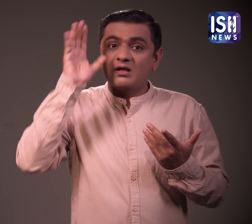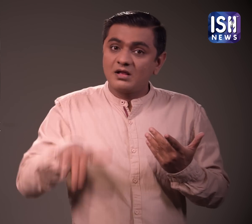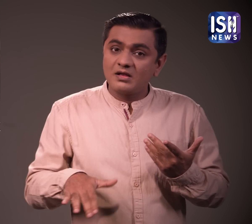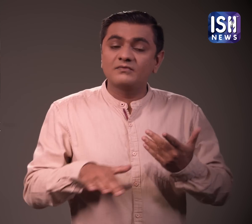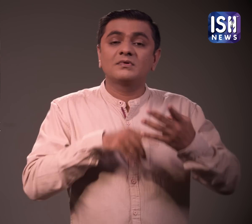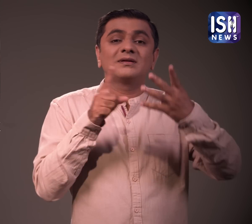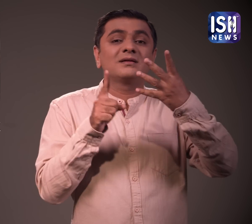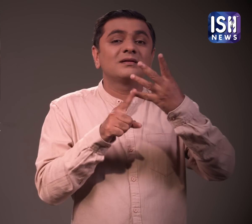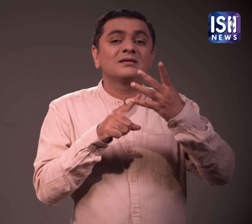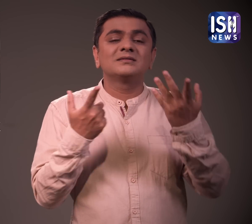कब्स,